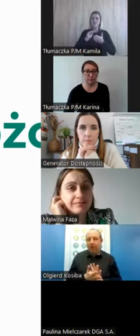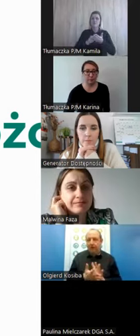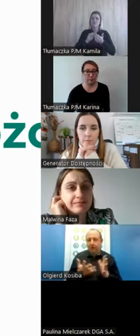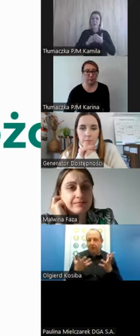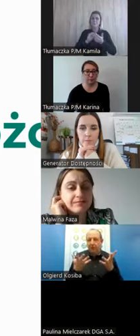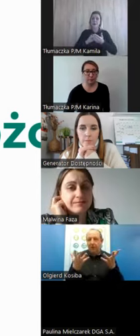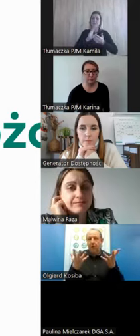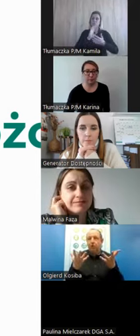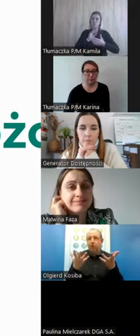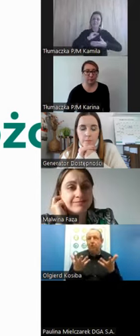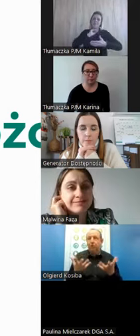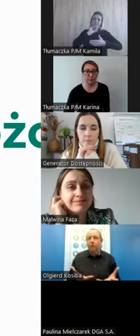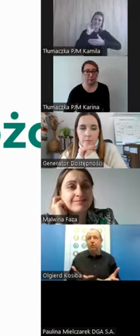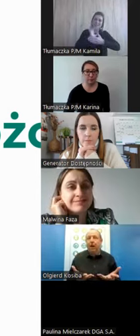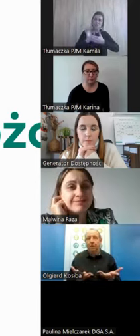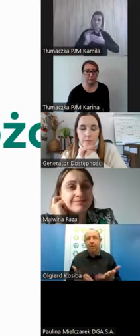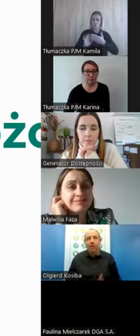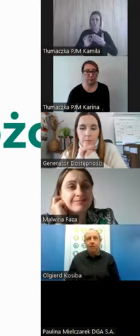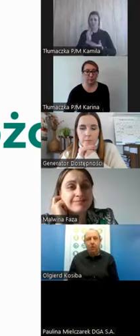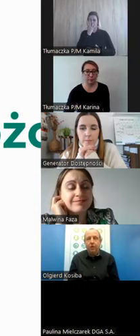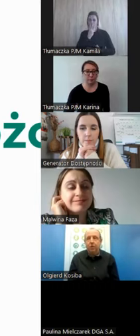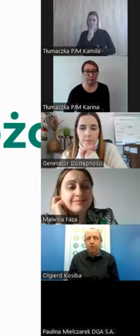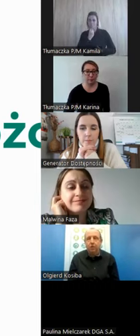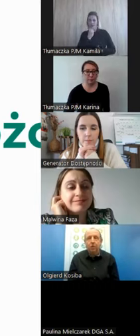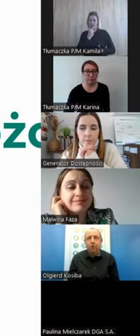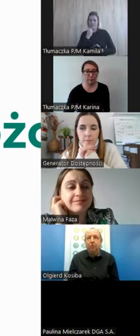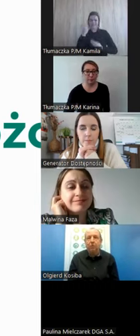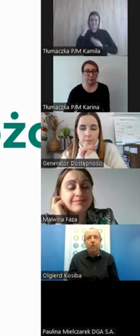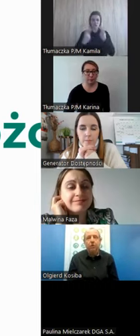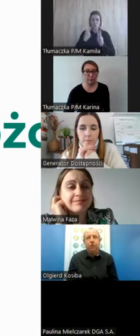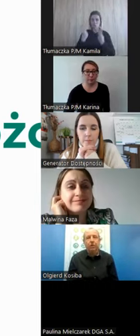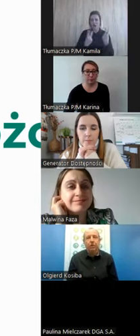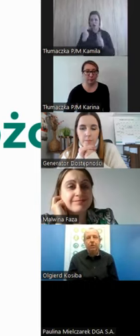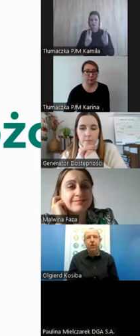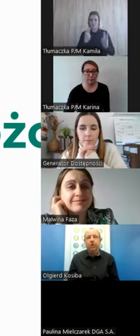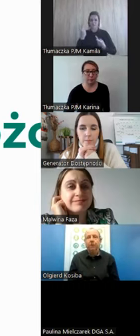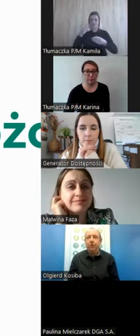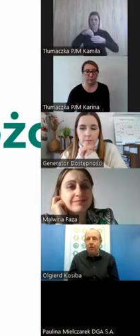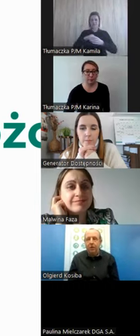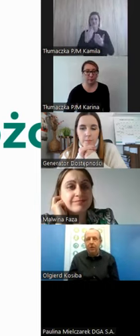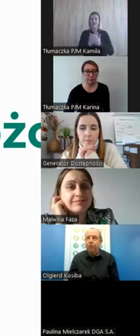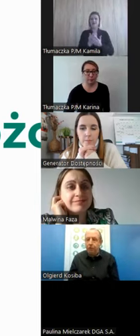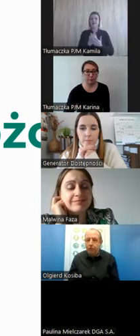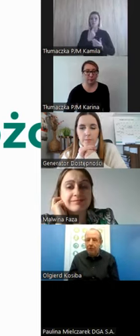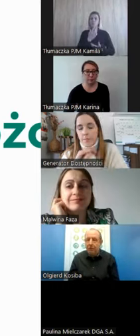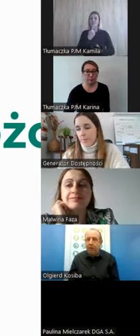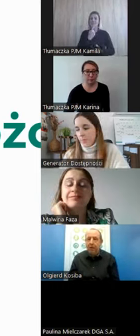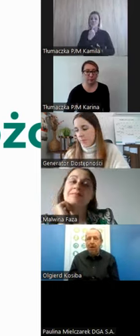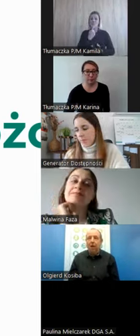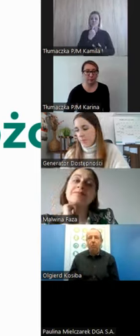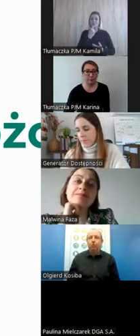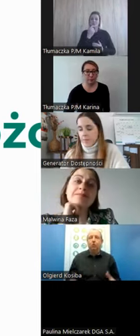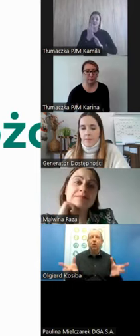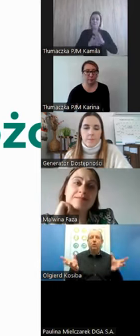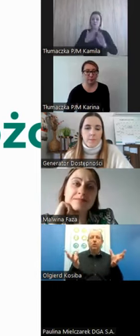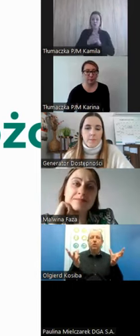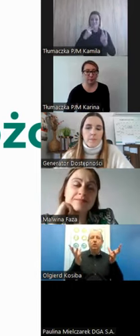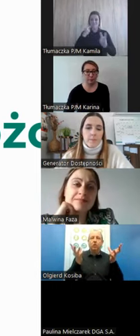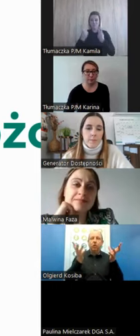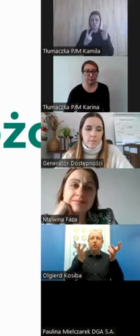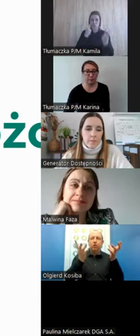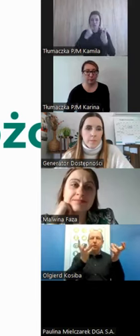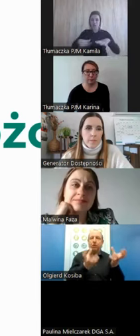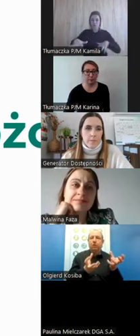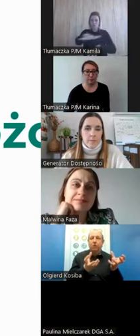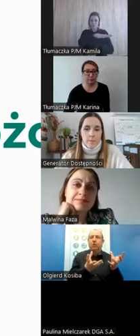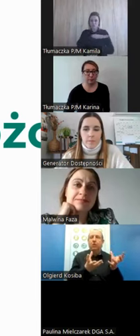obraz. On musi być wizualny, dlatego języku migowym mówi się, że jest to język wizualno-przestrzenny, bo musimy odnieść się